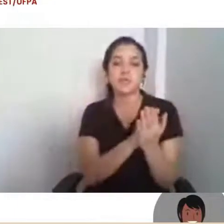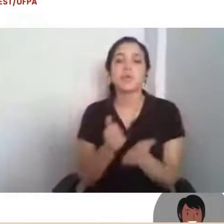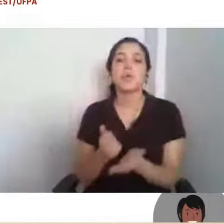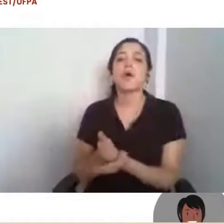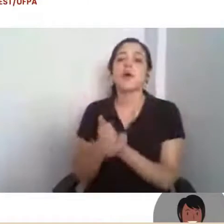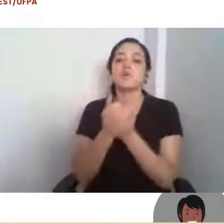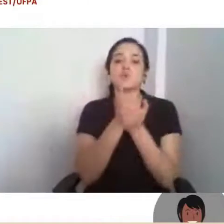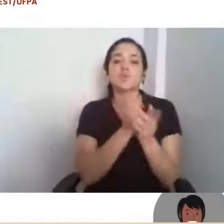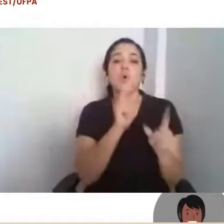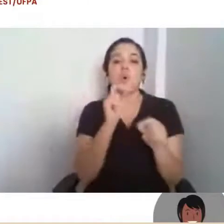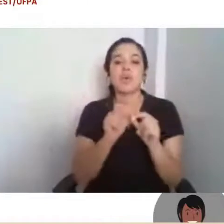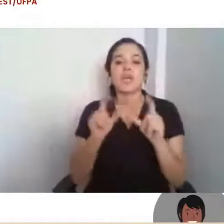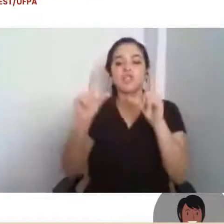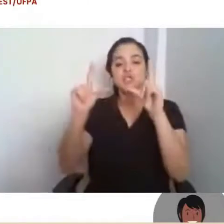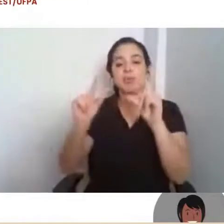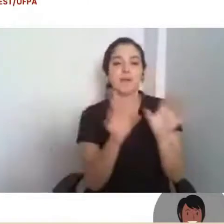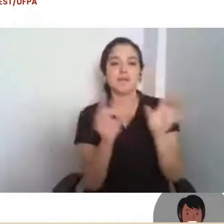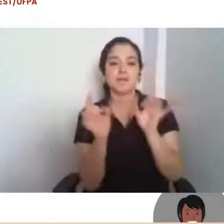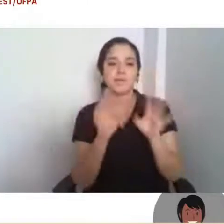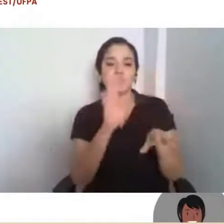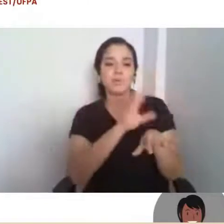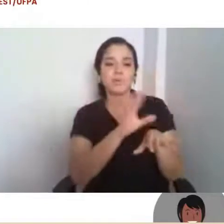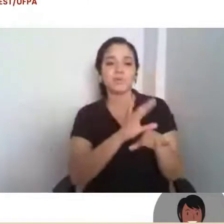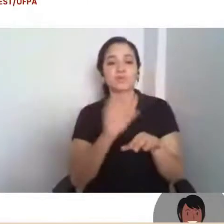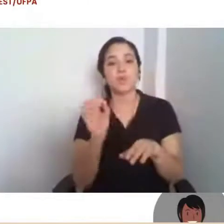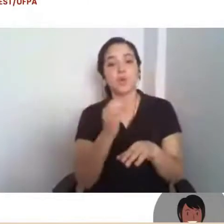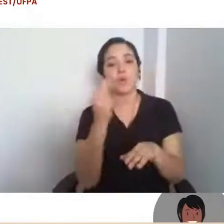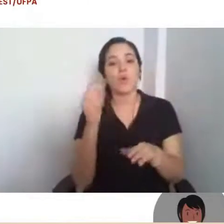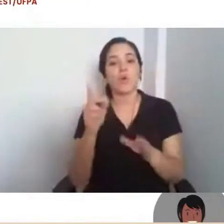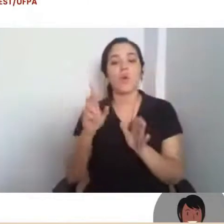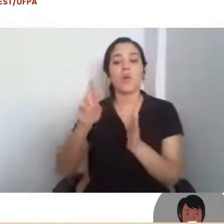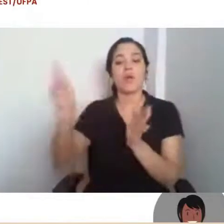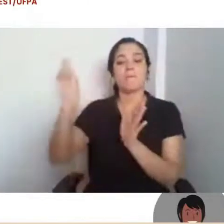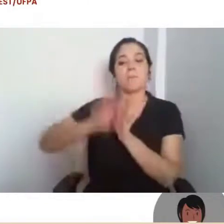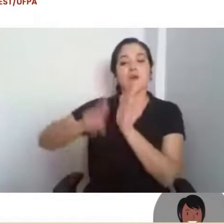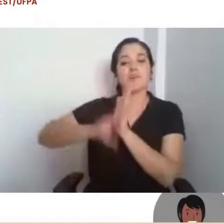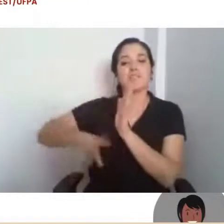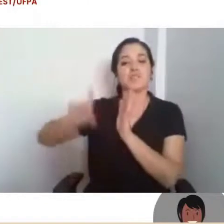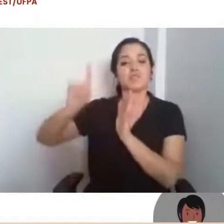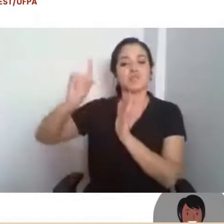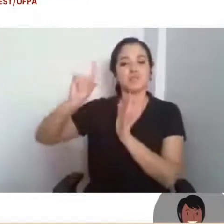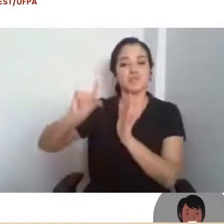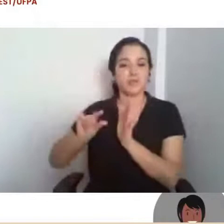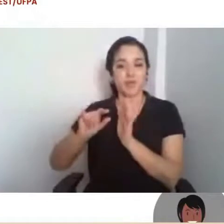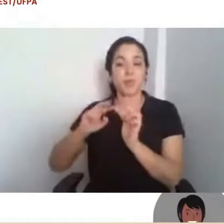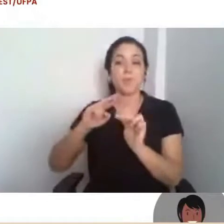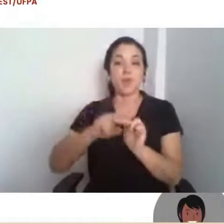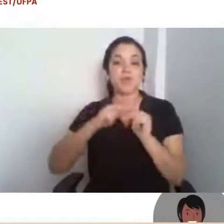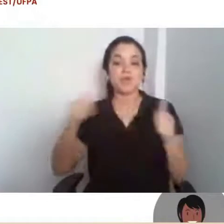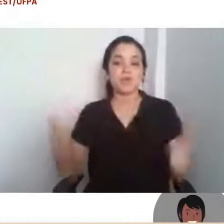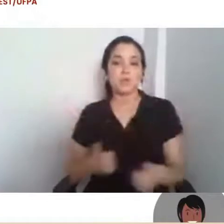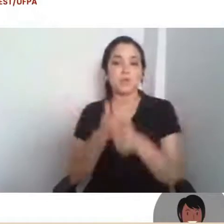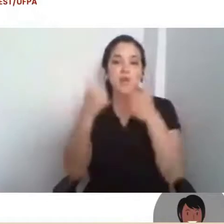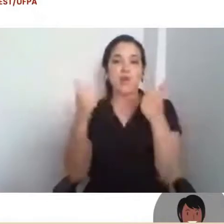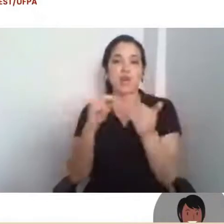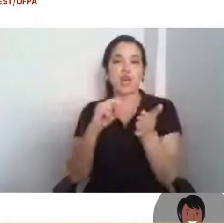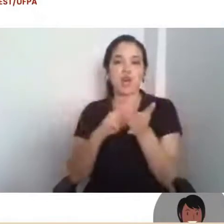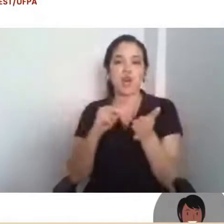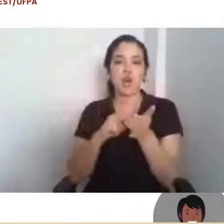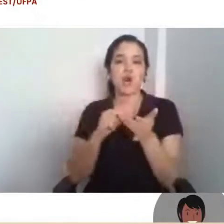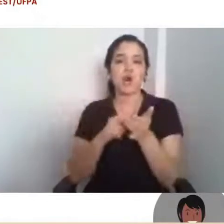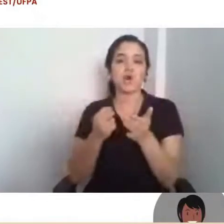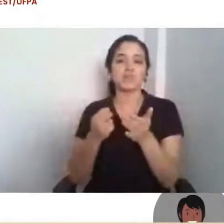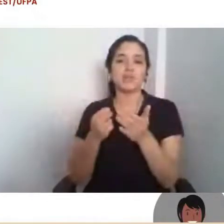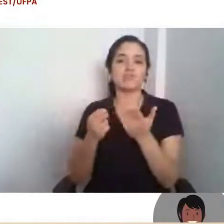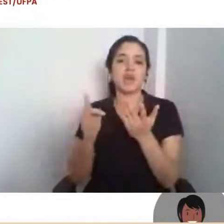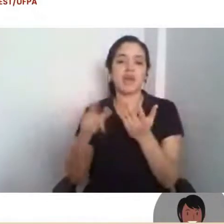e reprovação na nossa instituição. Isso melhora os indicadores acadêmicos da instituição.